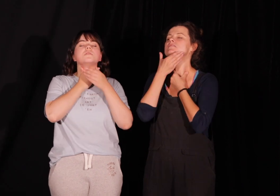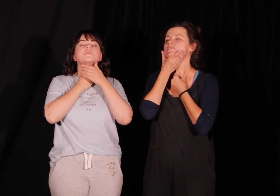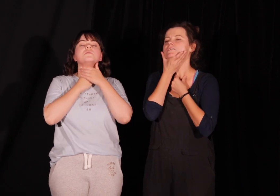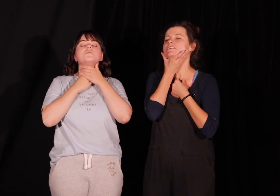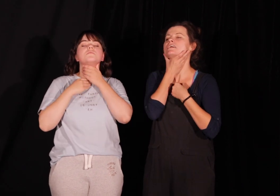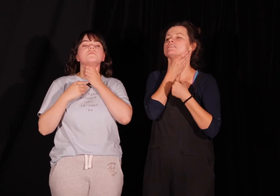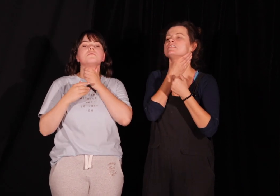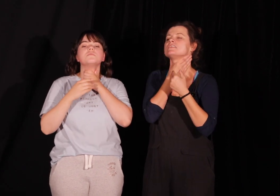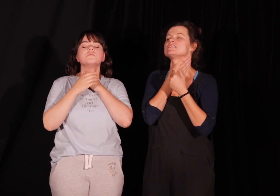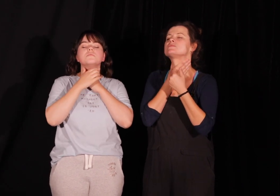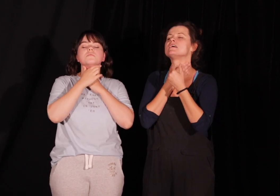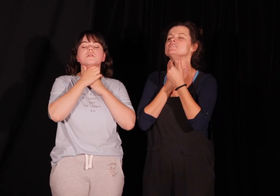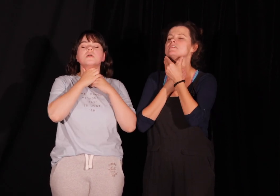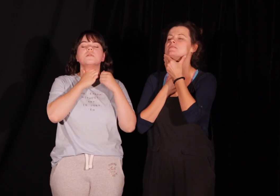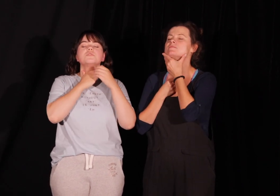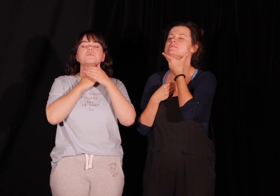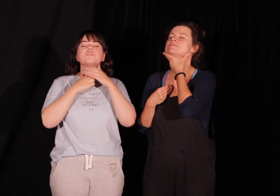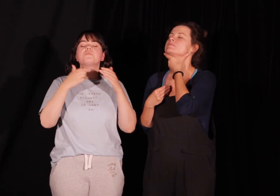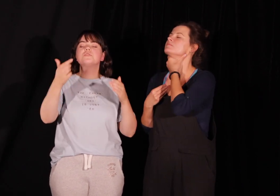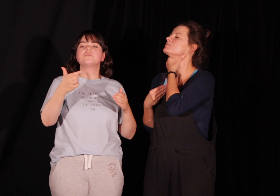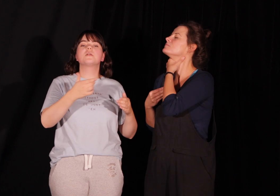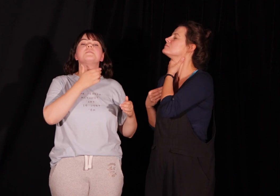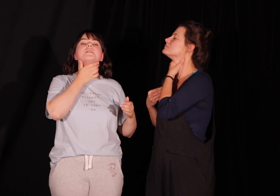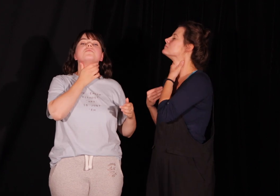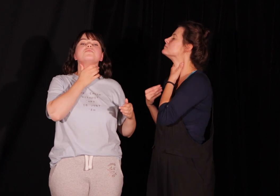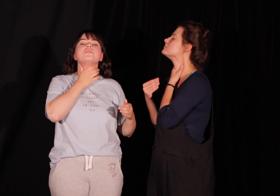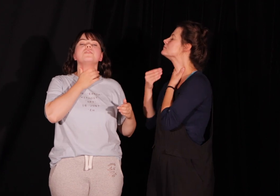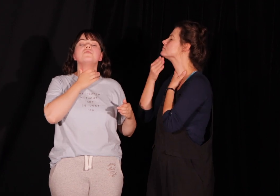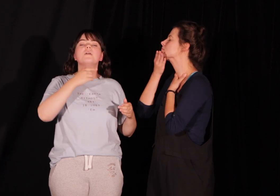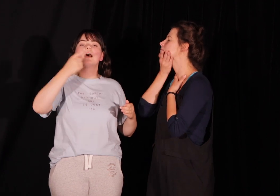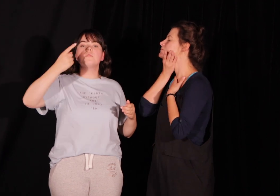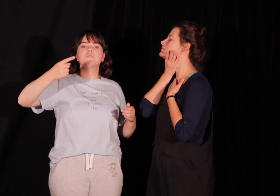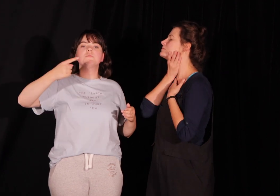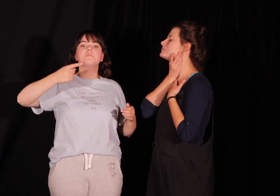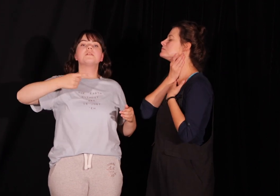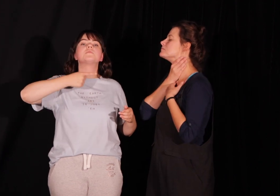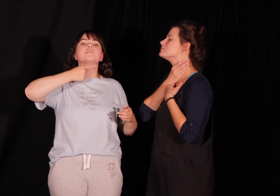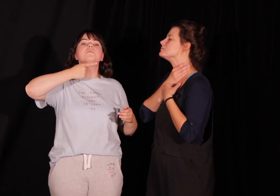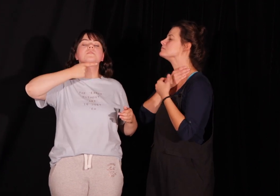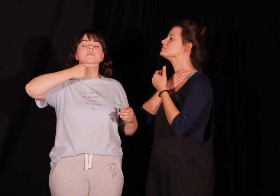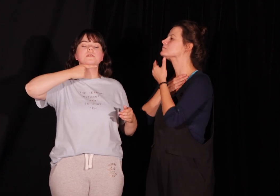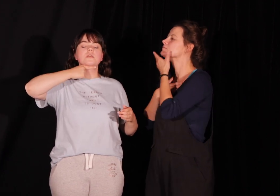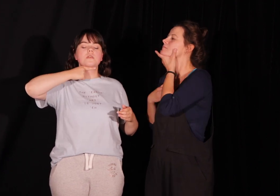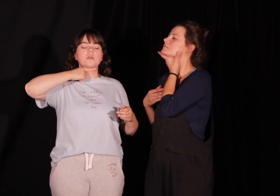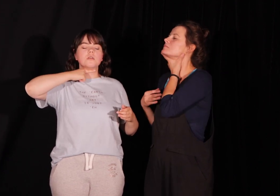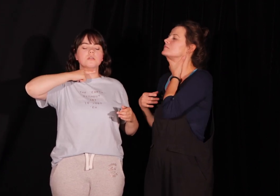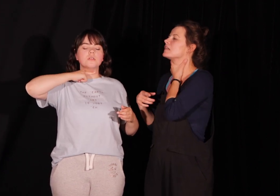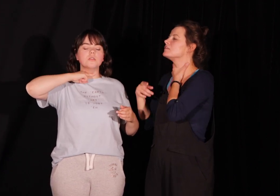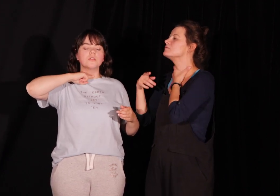I tak chwileczkę, słuchajcie. Możemy to robić jakby całą dłonią, albo bierzemy palec wskazujący i